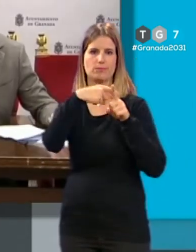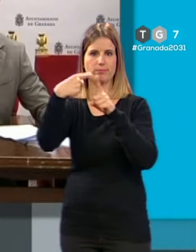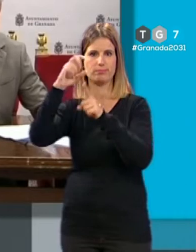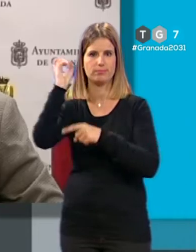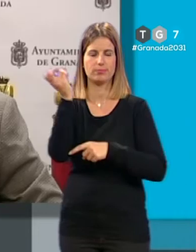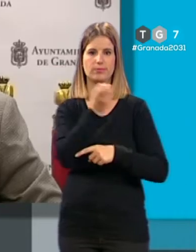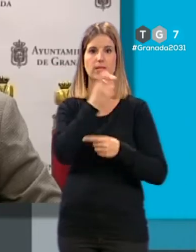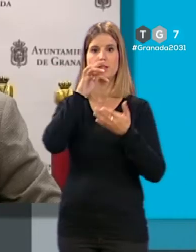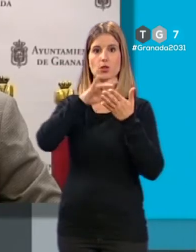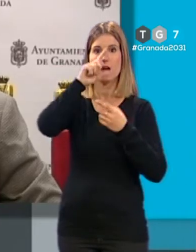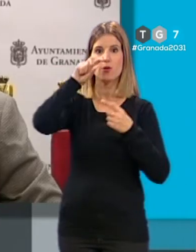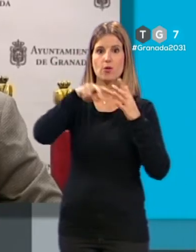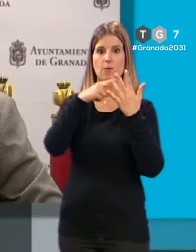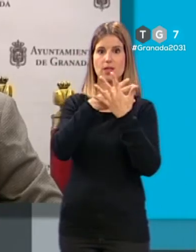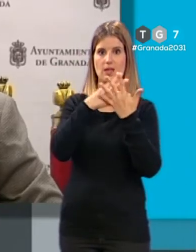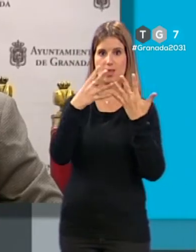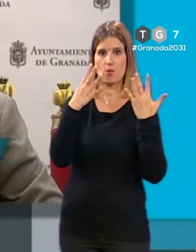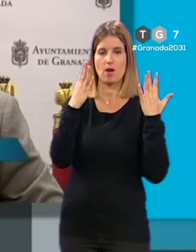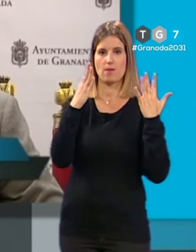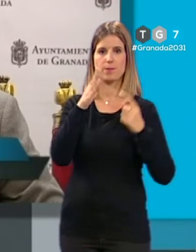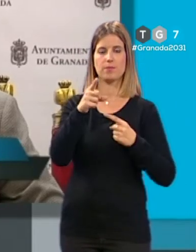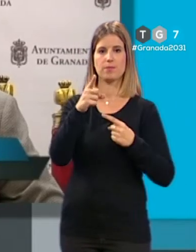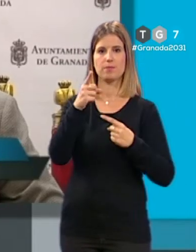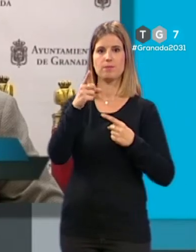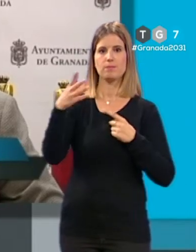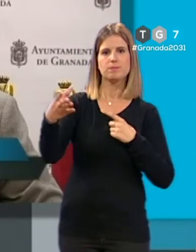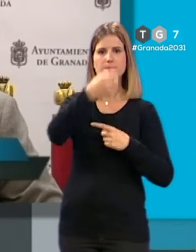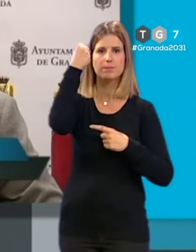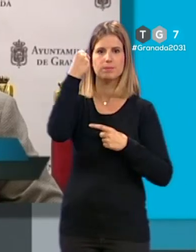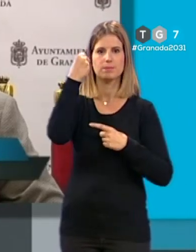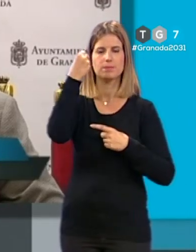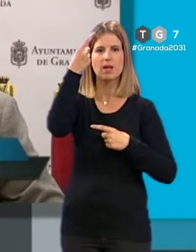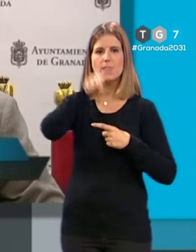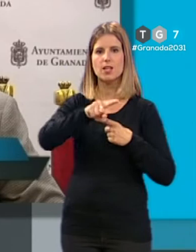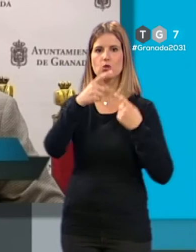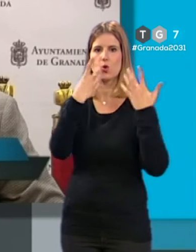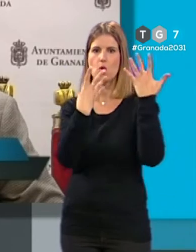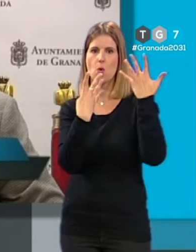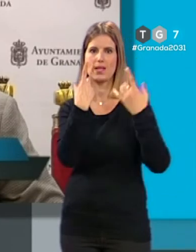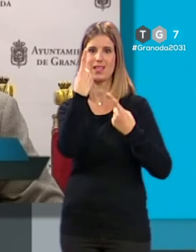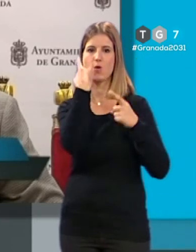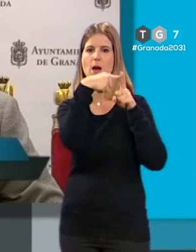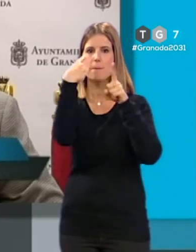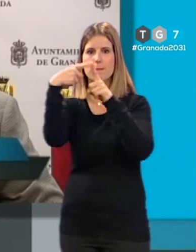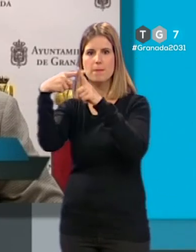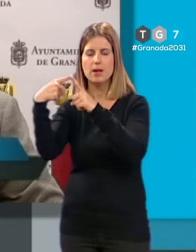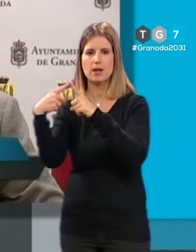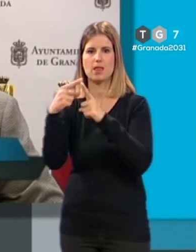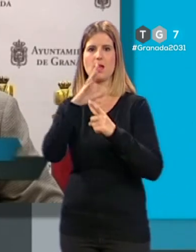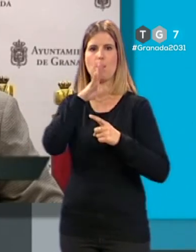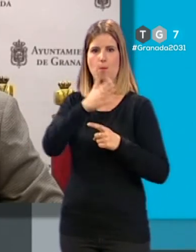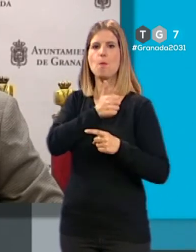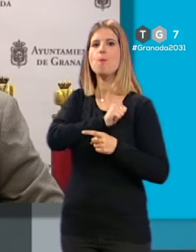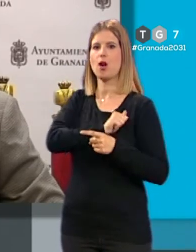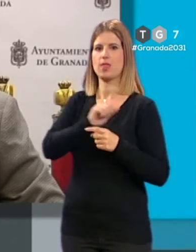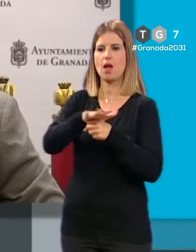En el año 2019 se incautaron 191 mercancías por parte de